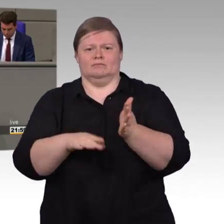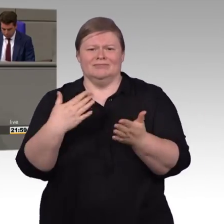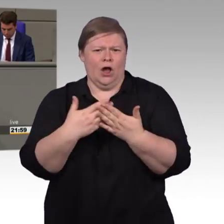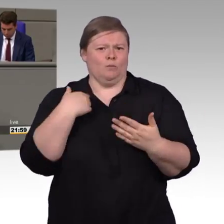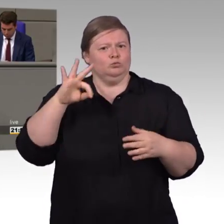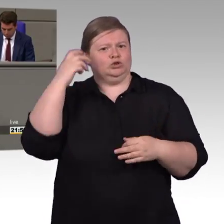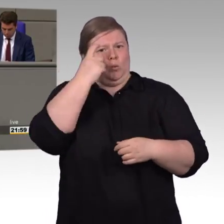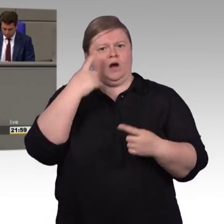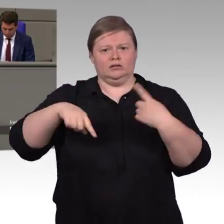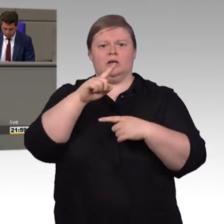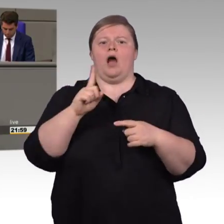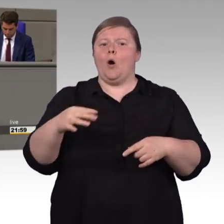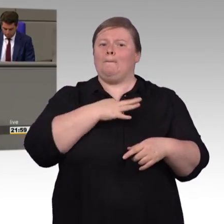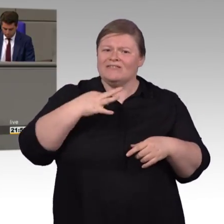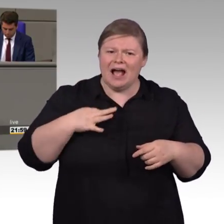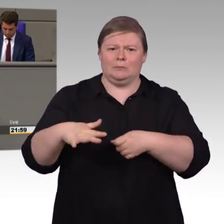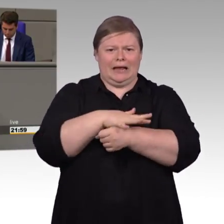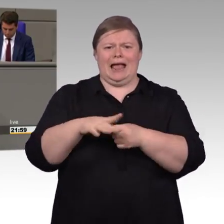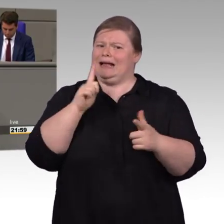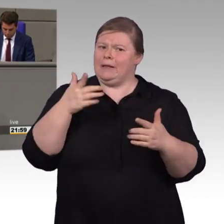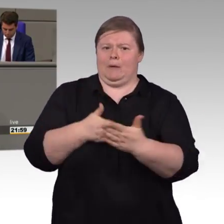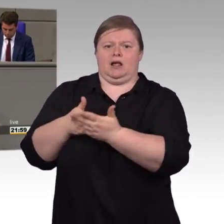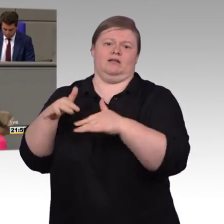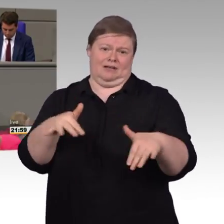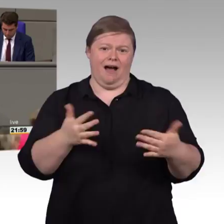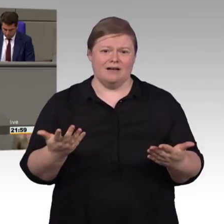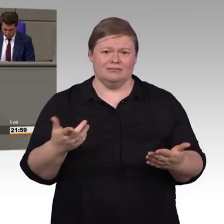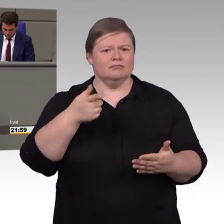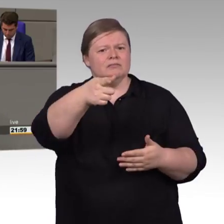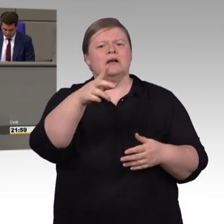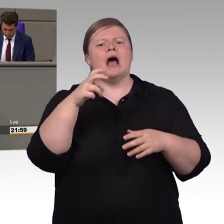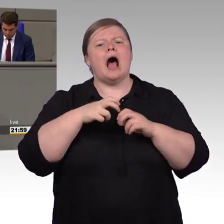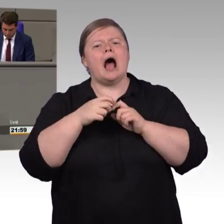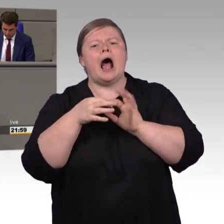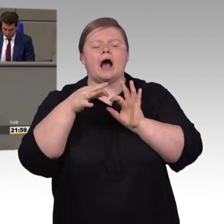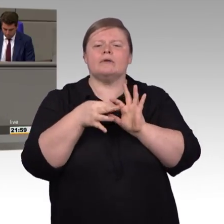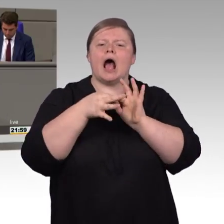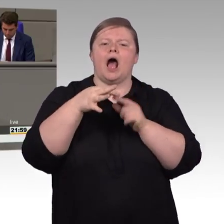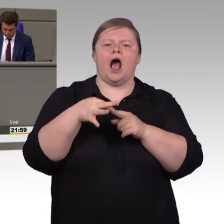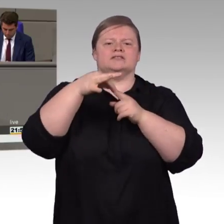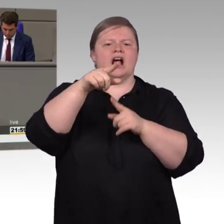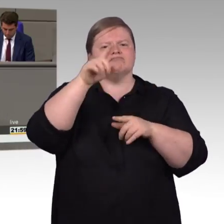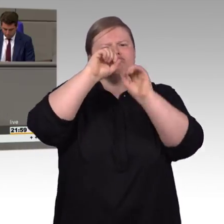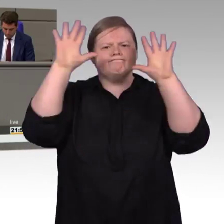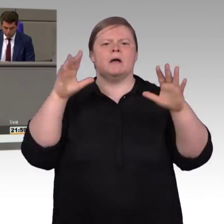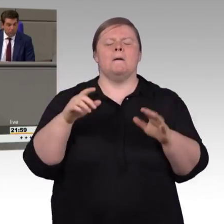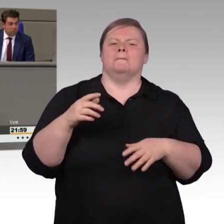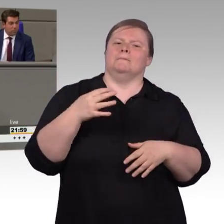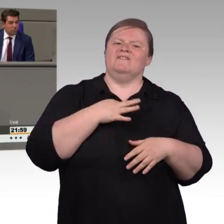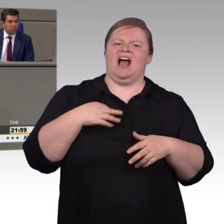unüberwindliche Barrieren wappen. Wie würde es sich anfühlen, wenn Ihr Arzt für Sie nicht erreichbar ist, weil man an Ihnen nicht herankommt oder Sie laufen an einem Bäcker